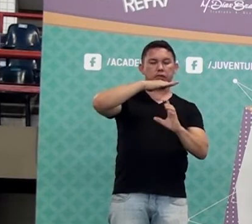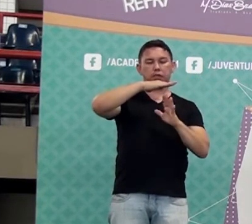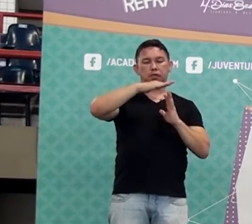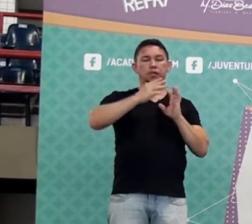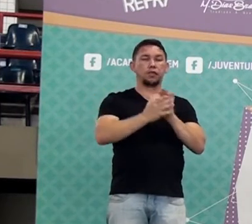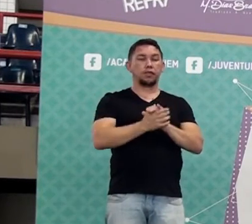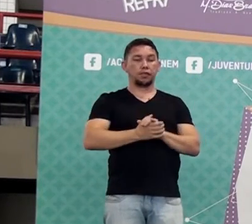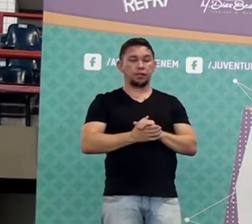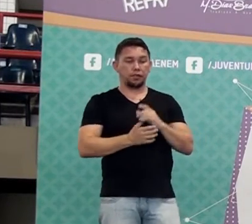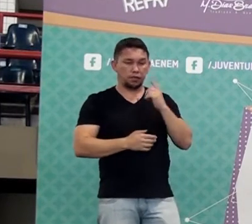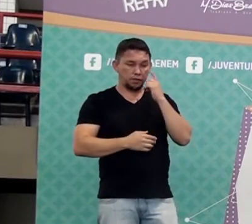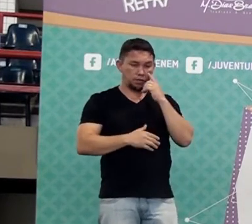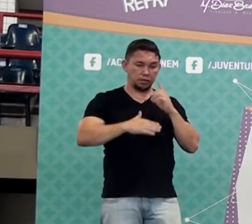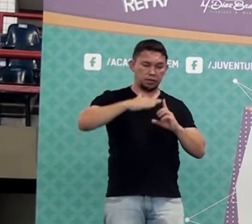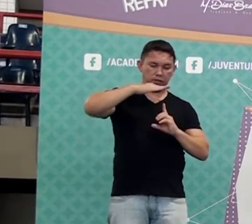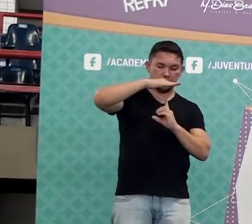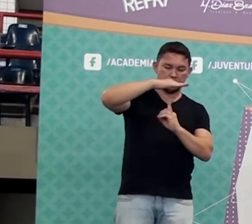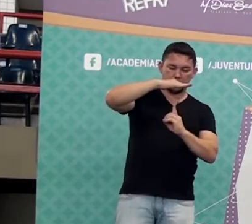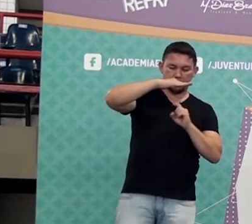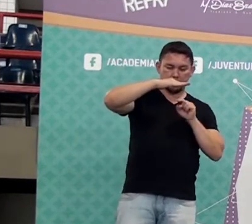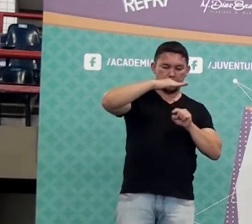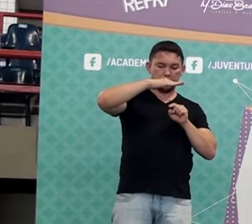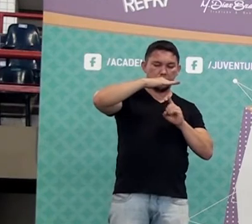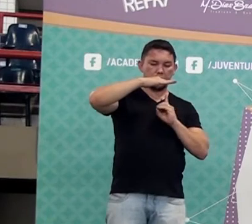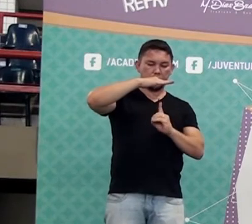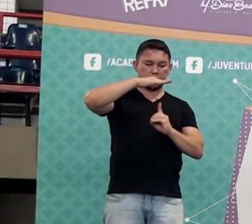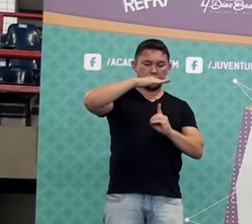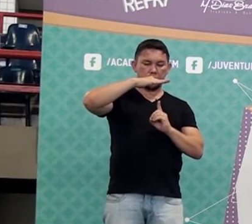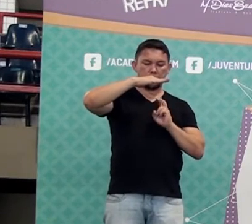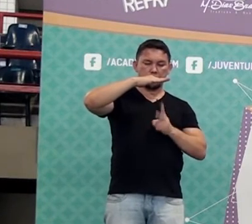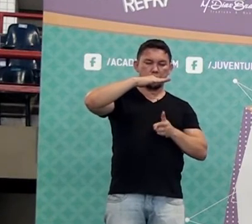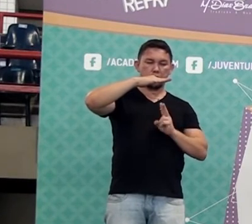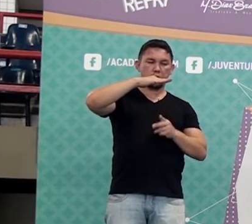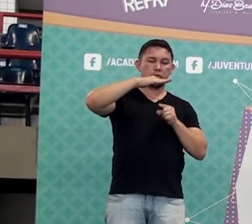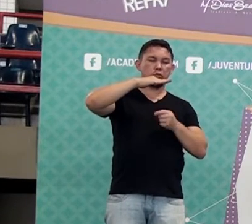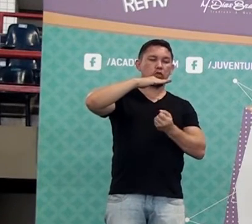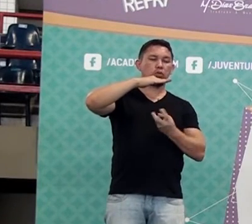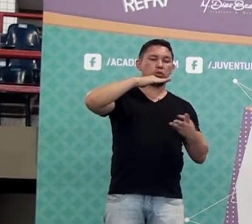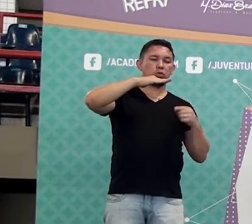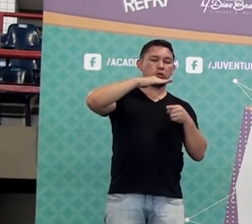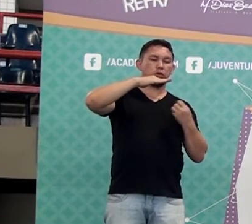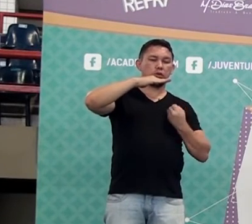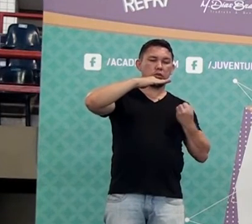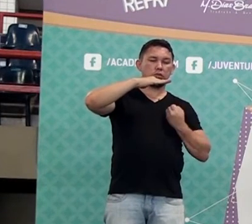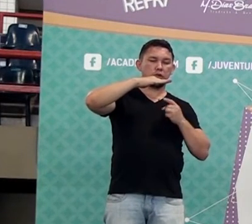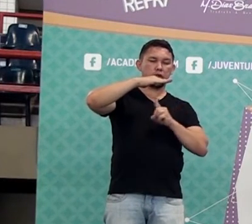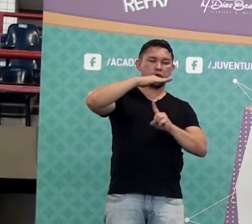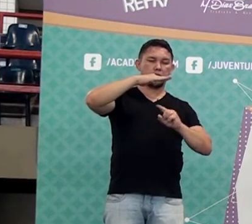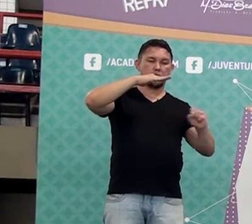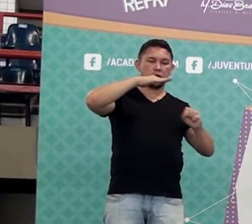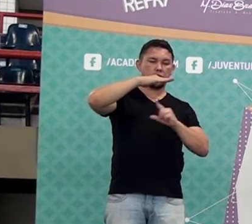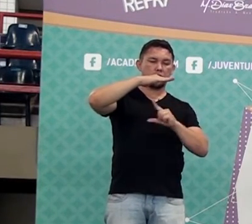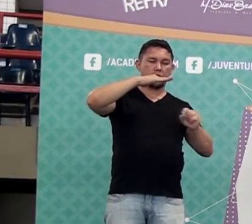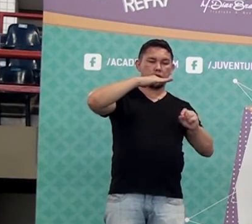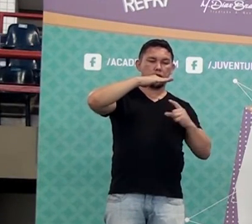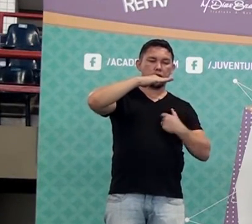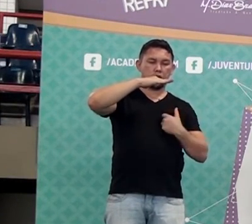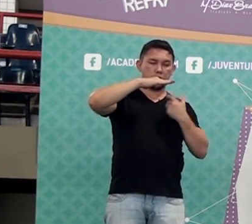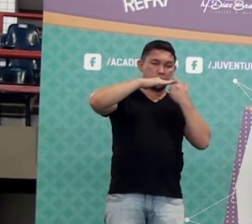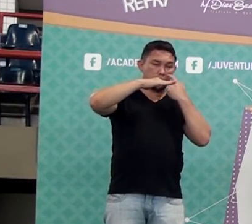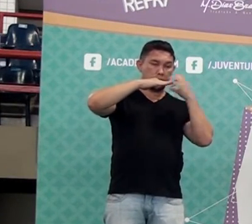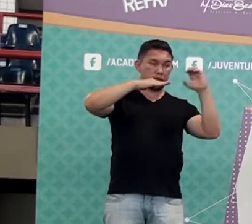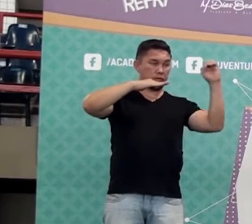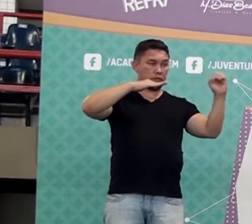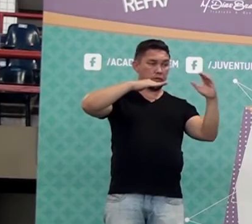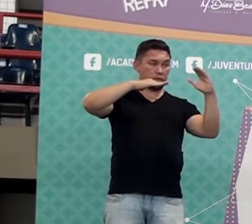O denominador, o número de baixo, tem que ser sempre quanto? 100. Então